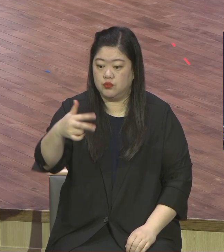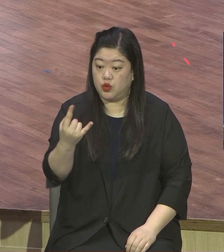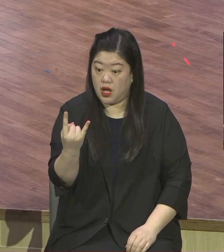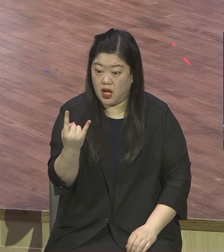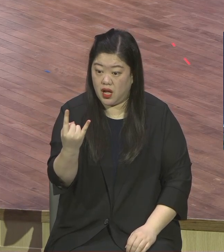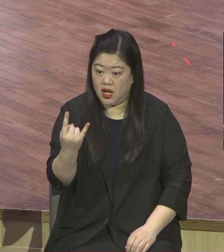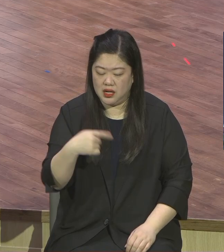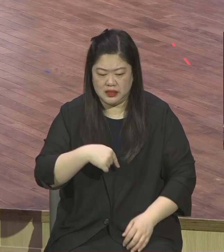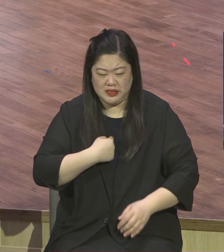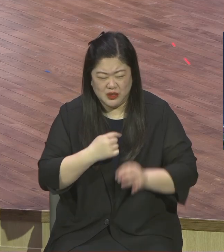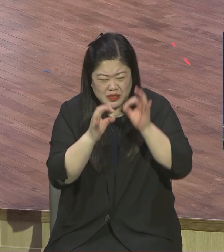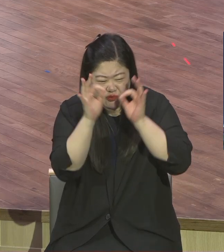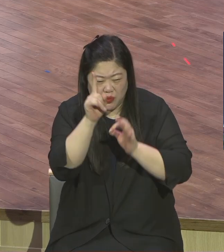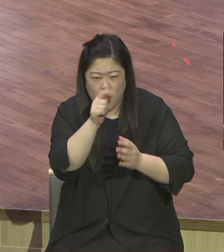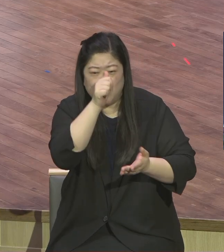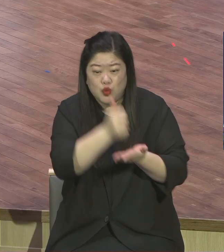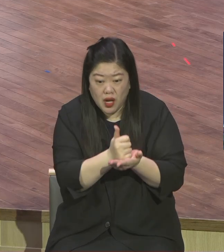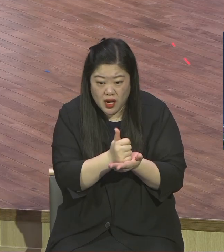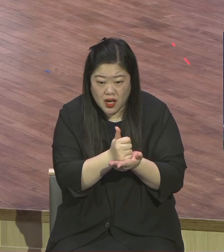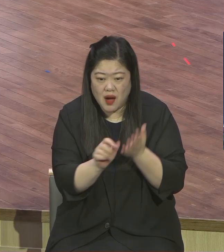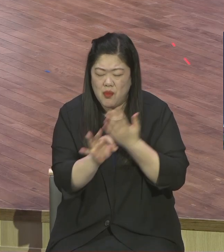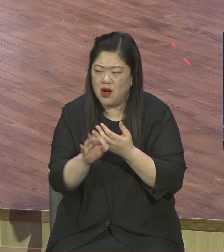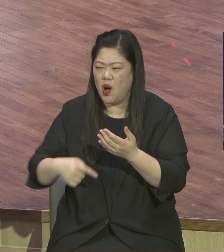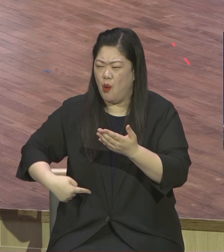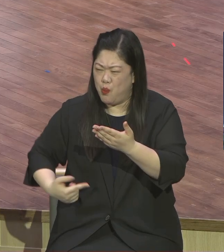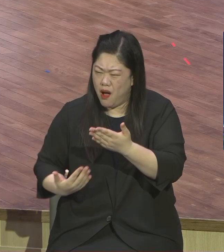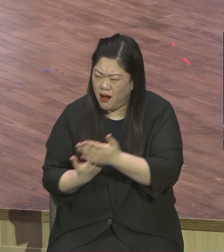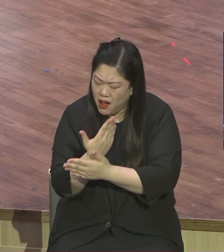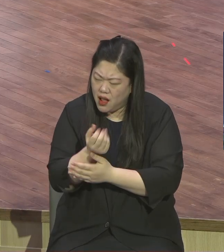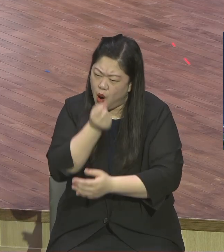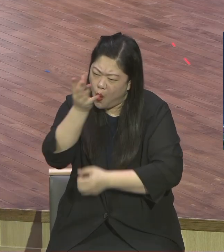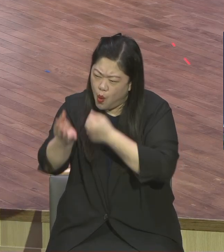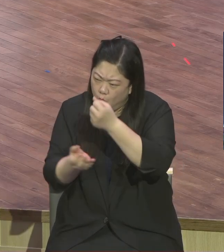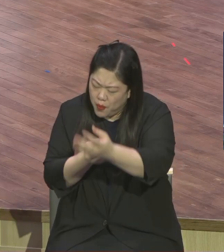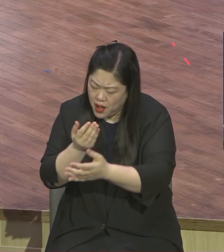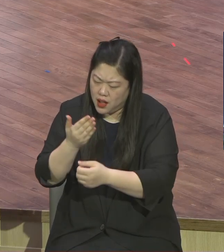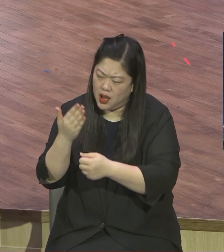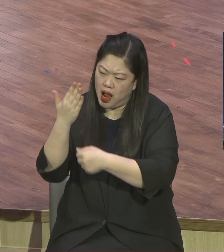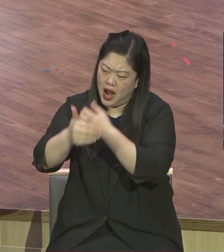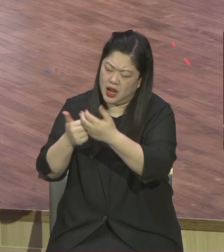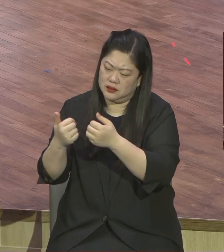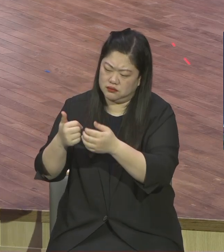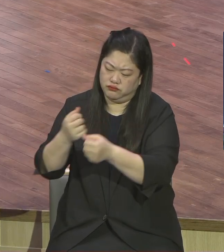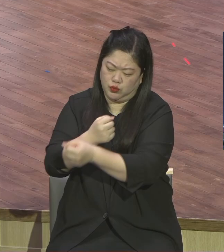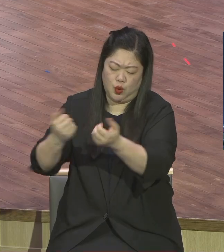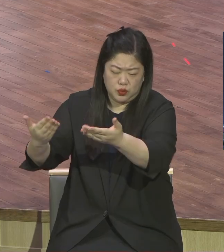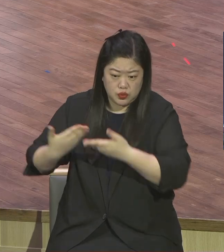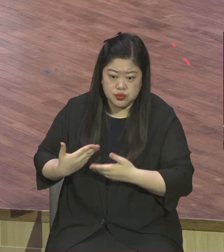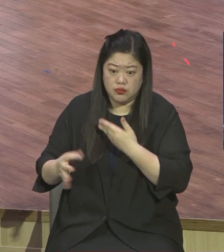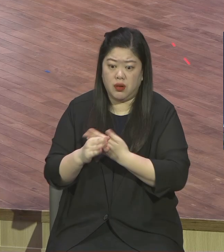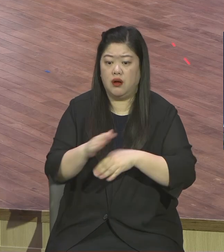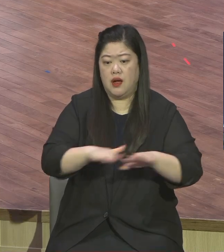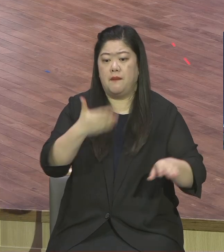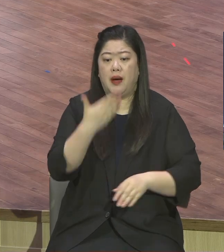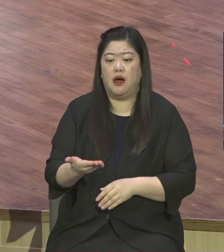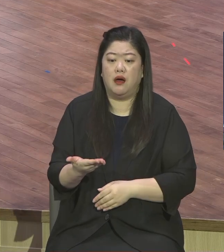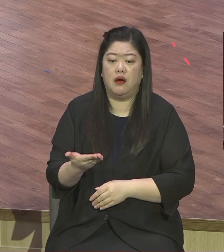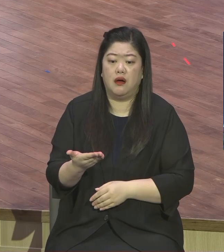어떻게 하면 우리 인간이 해결할 수 없는 노력을 해결할 수 없는 원죄가 해결되느냐 하나님의 의로운 자가 될 수 있느냐